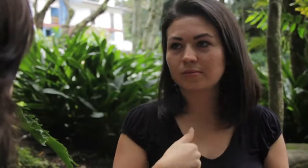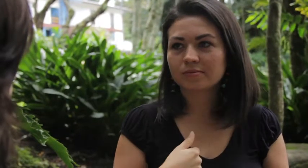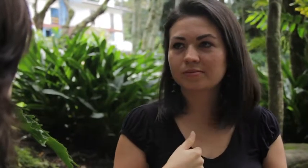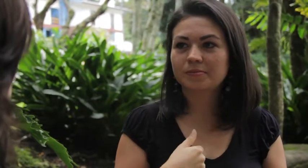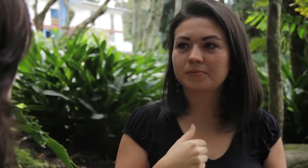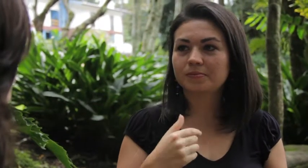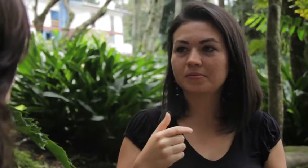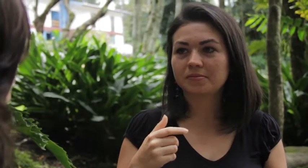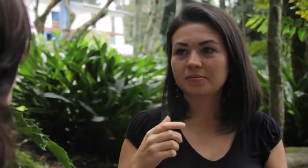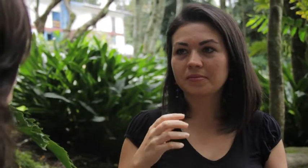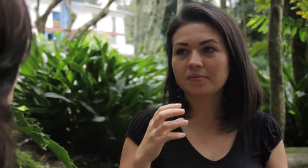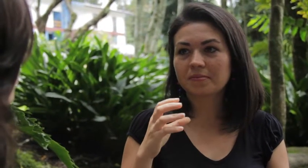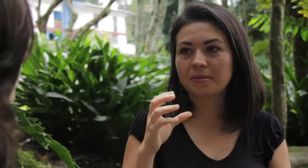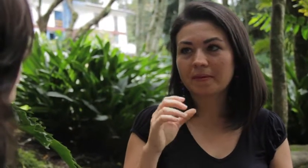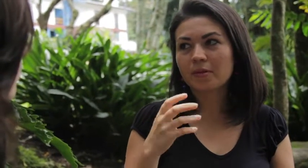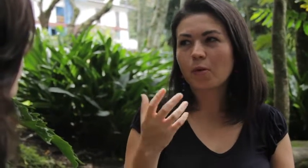No se percataban No se daban cuenta de mí